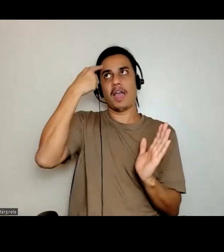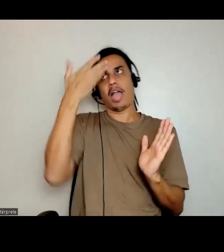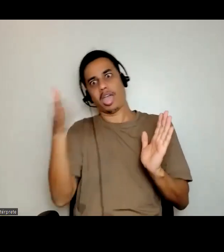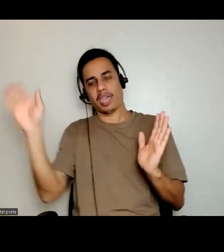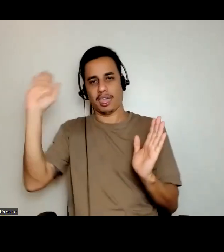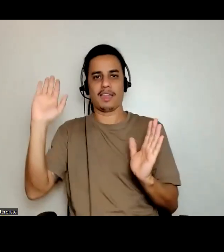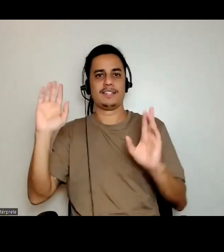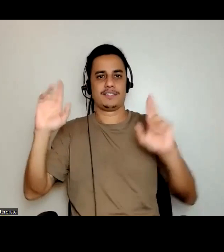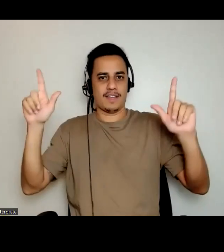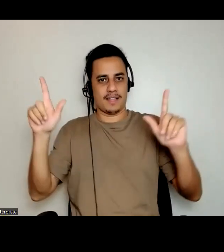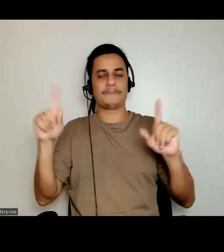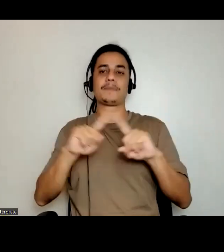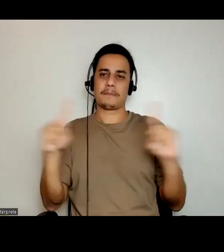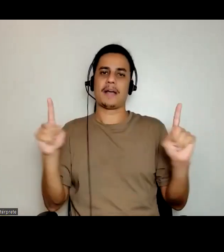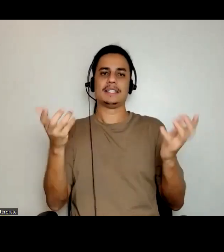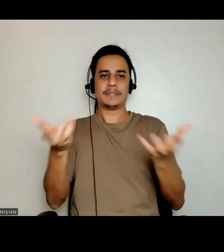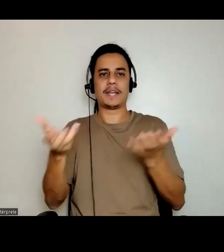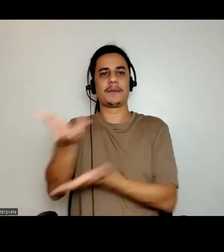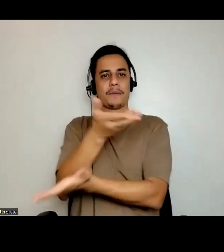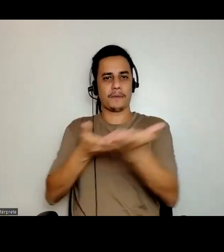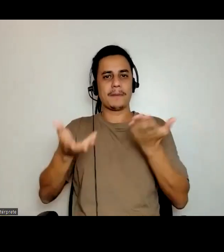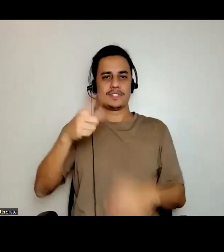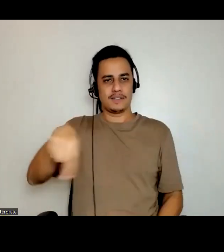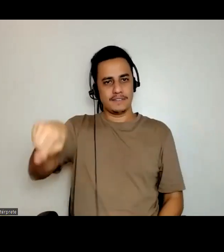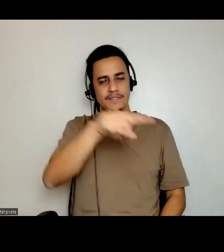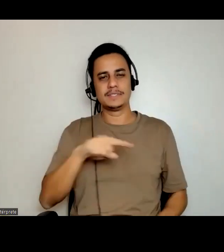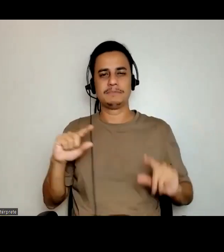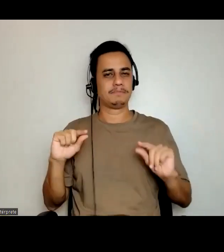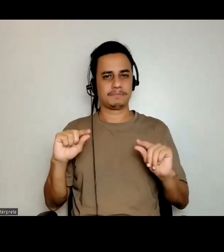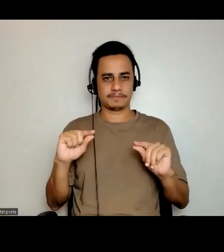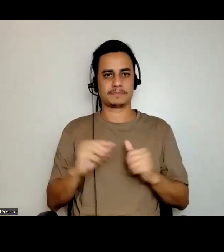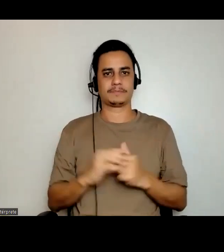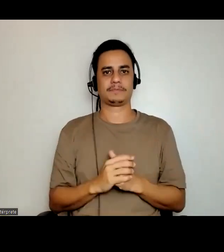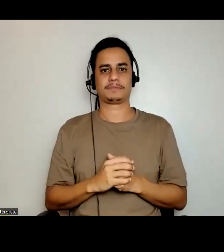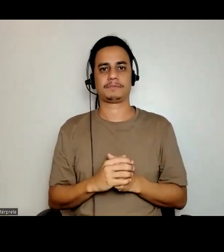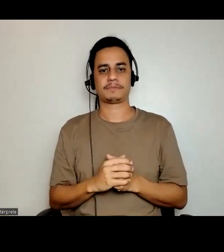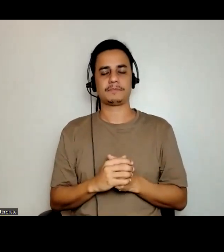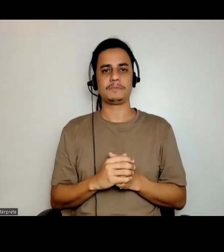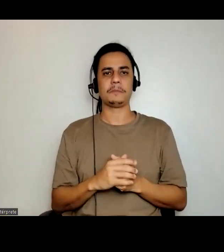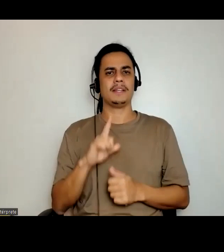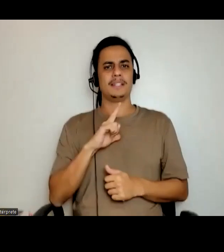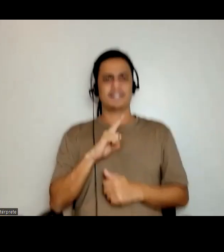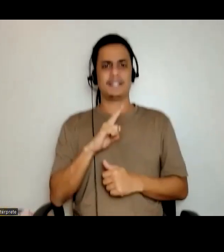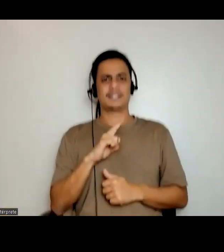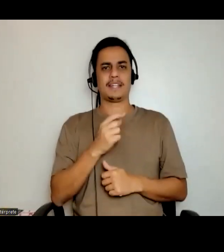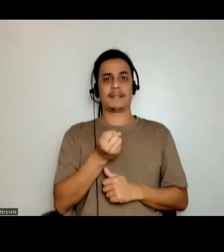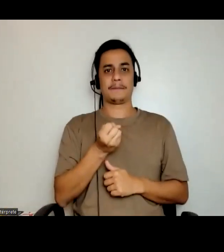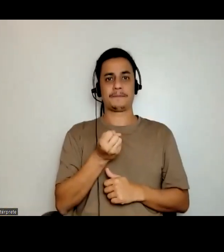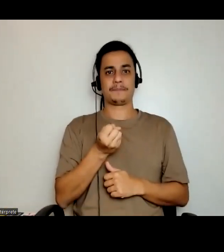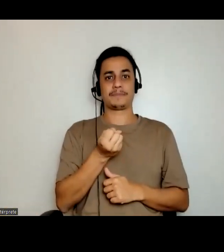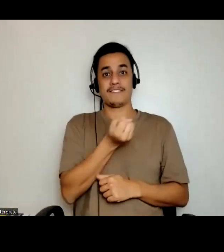E aí eu queria compartilhar também com vocês que muitas e muitos sujeitos, como nós,